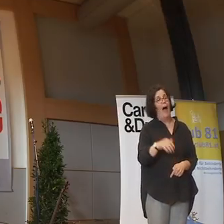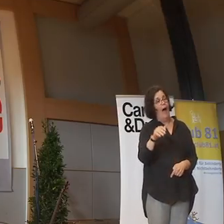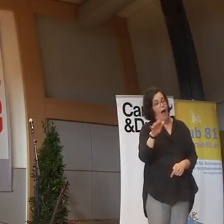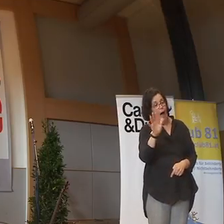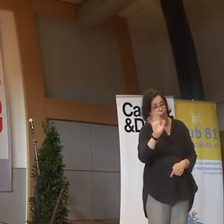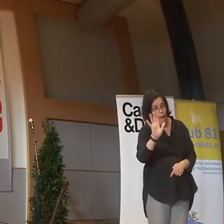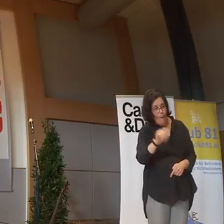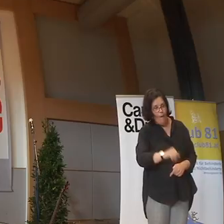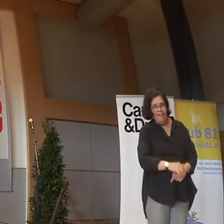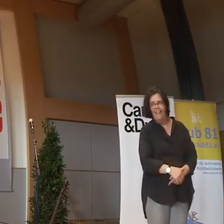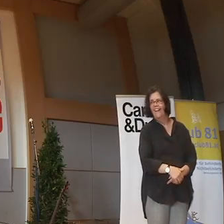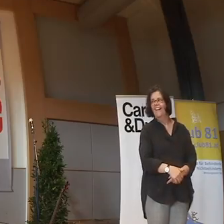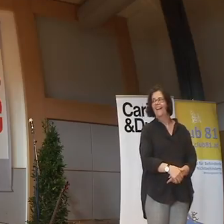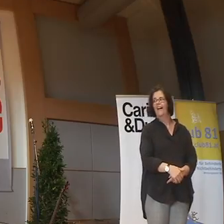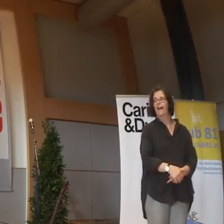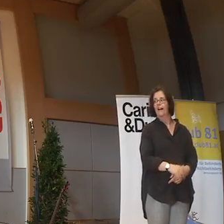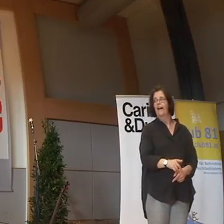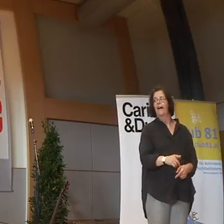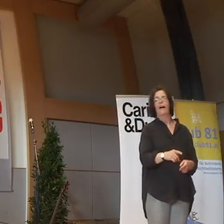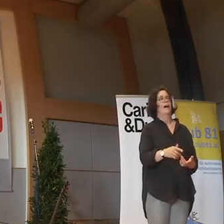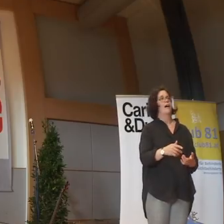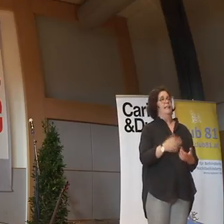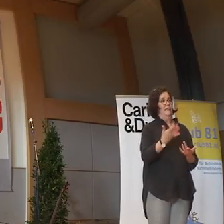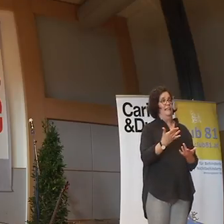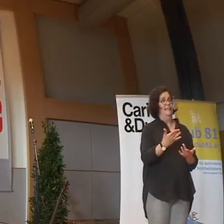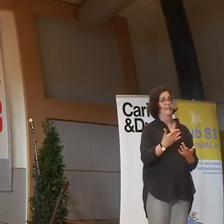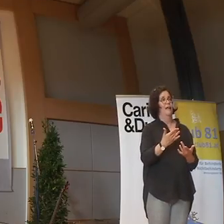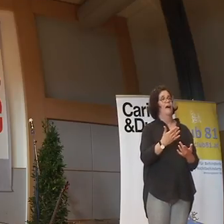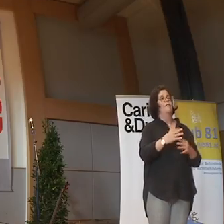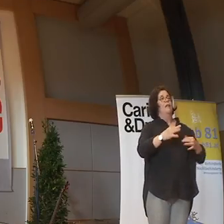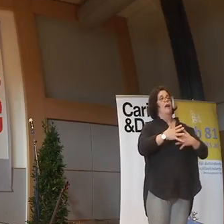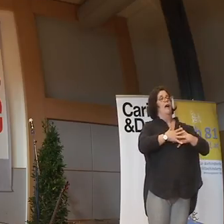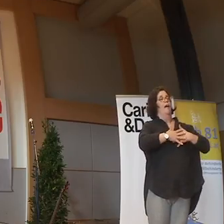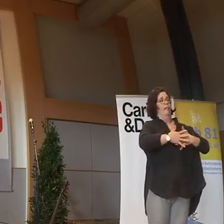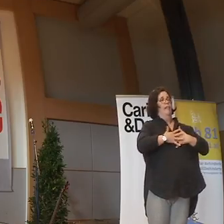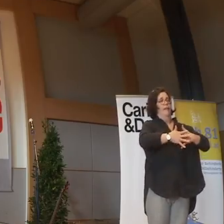Hallo. Und in dem Moment ist das der Defibrillator der Mutter.